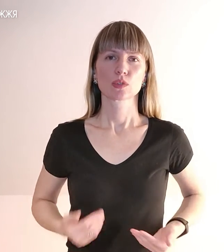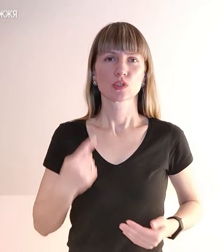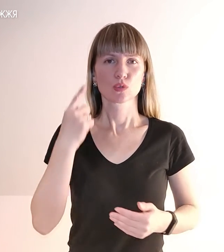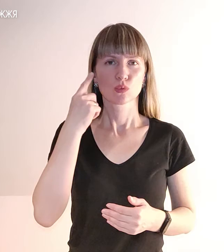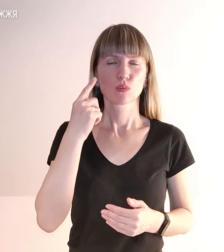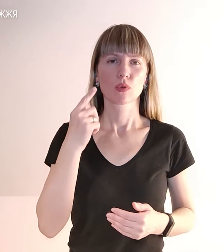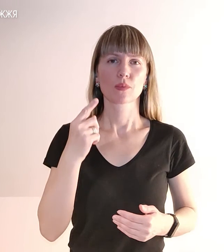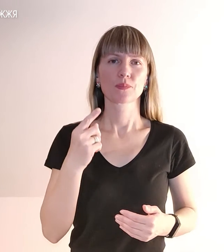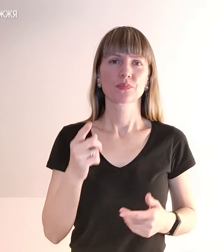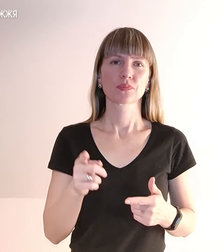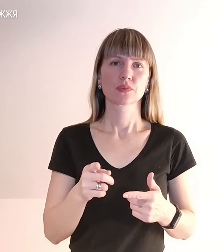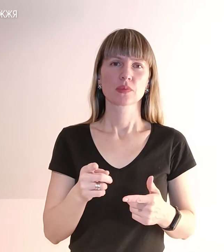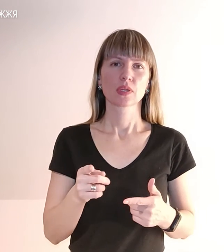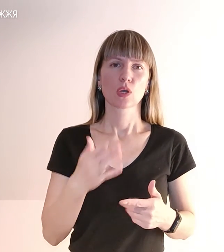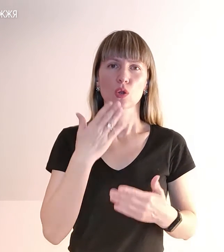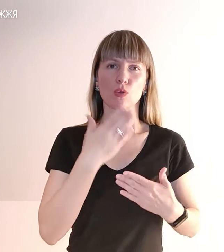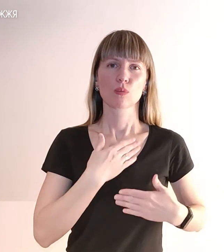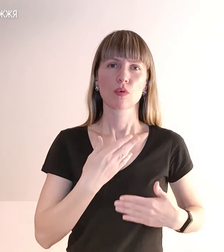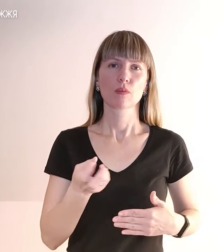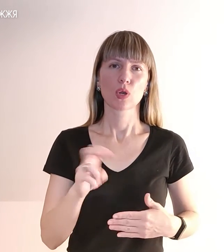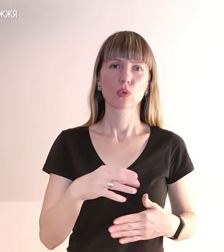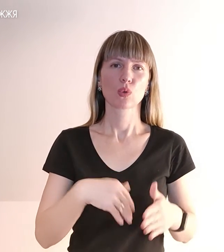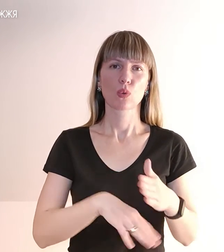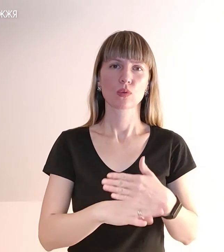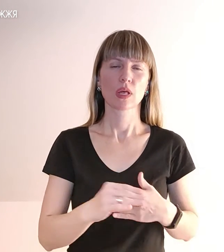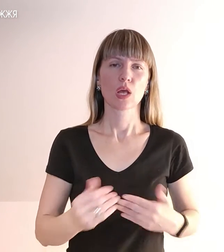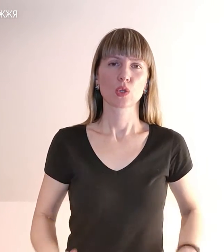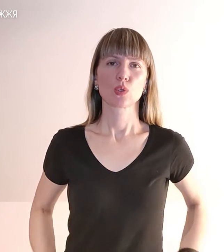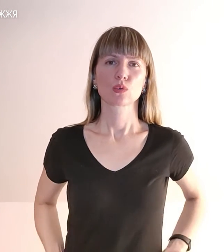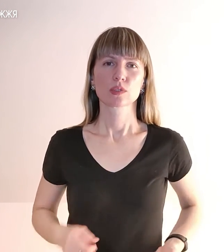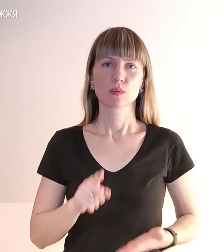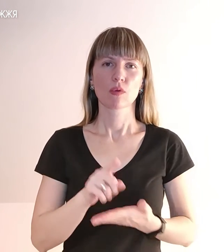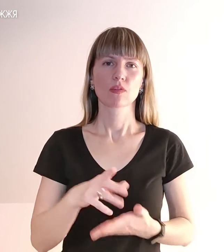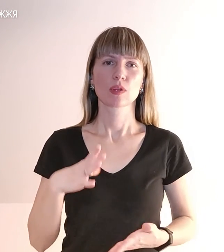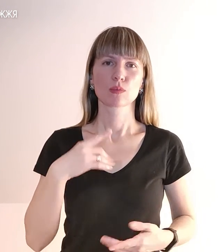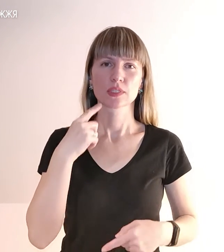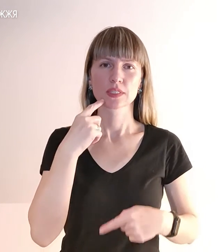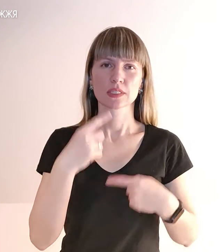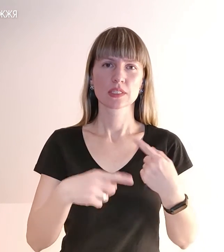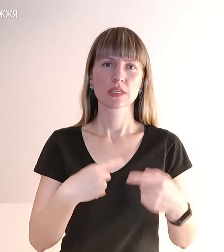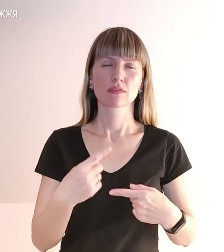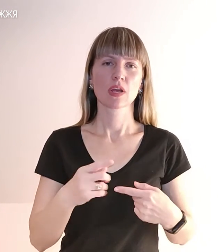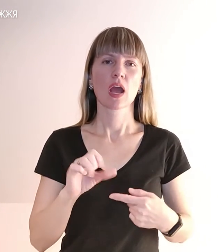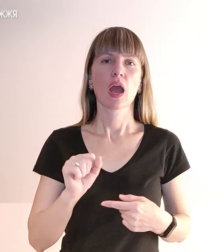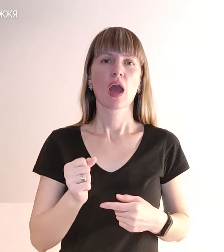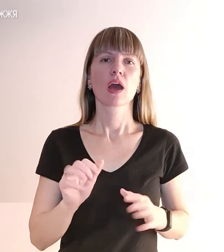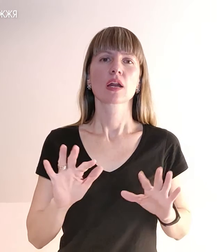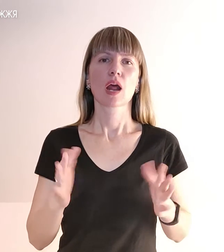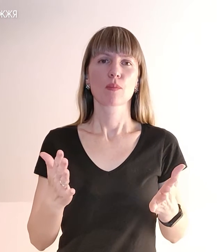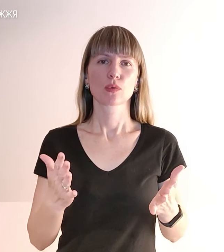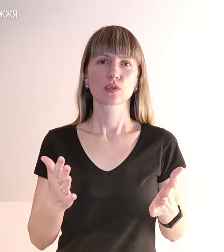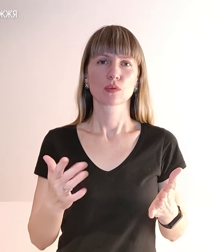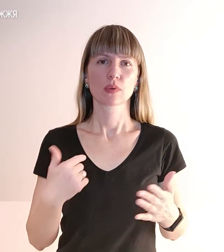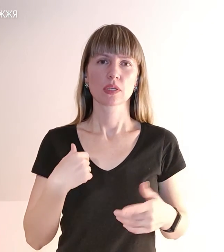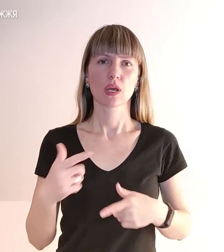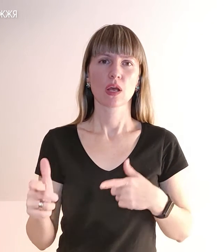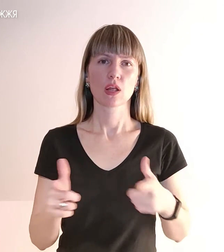так. Либо приходять і уходять, а період повинна завжди бути. Ну, а раптом. А раптом, а я готова називається.